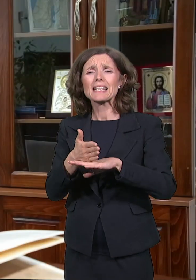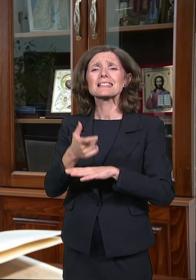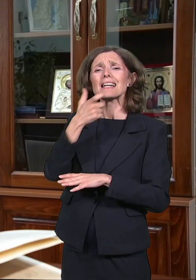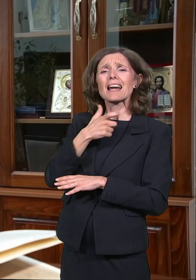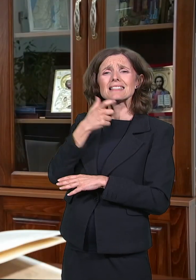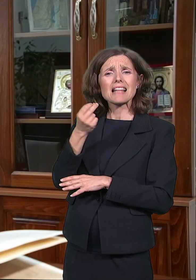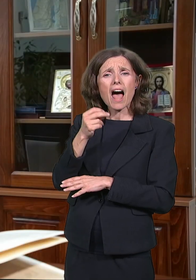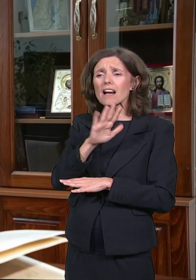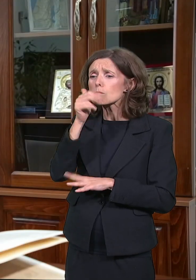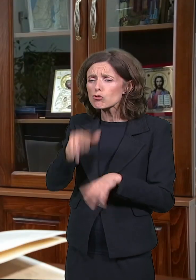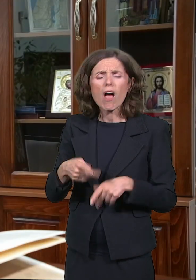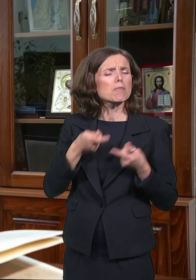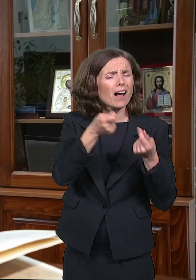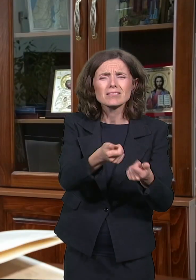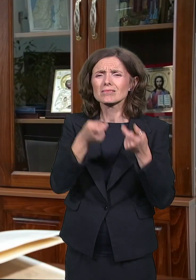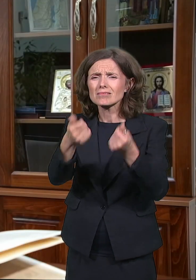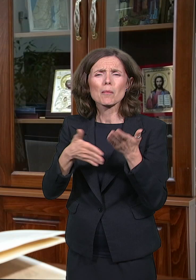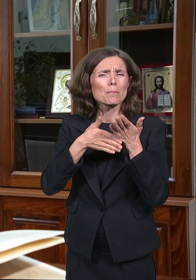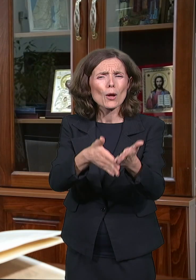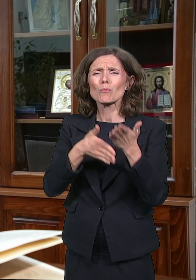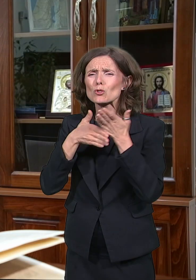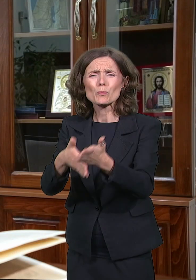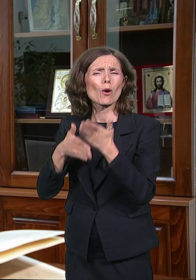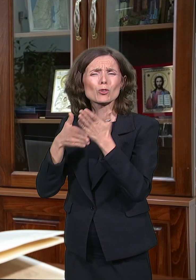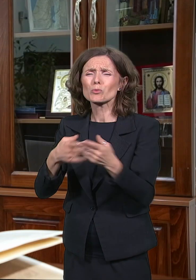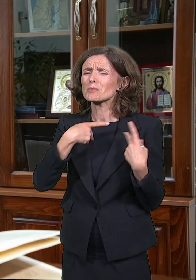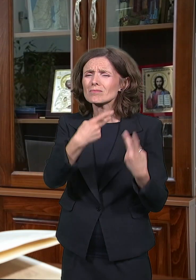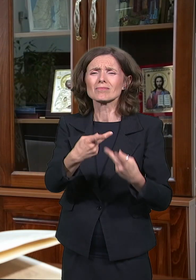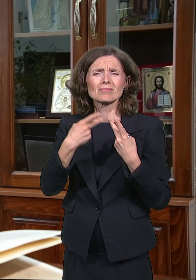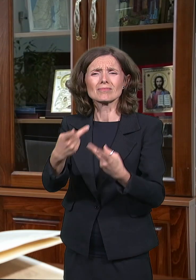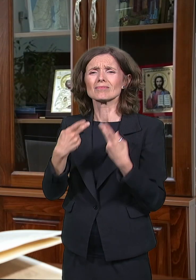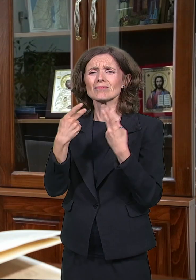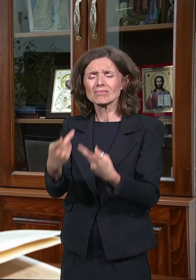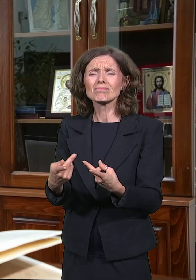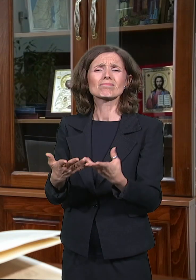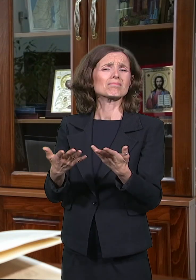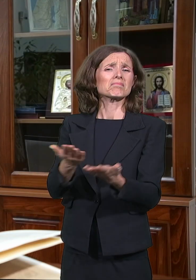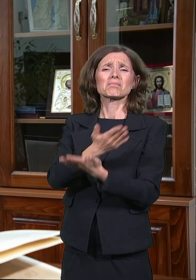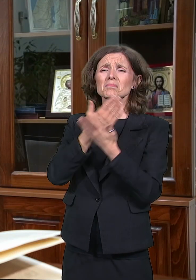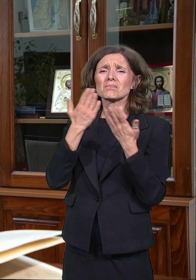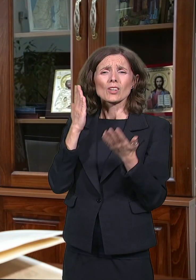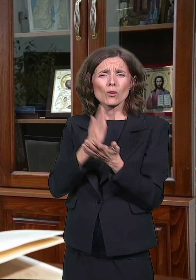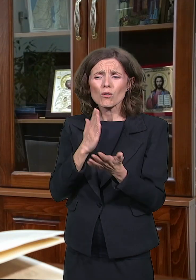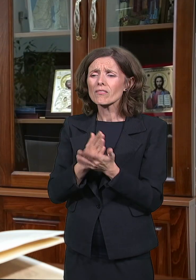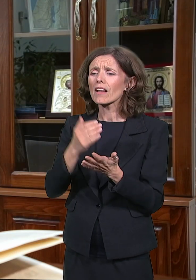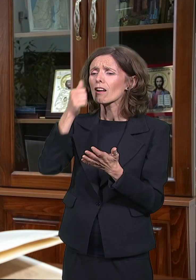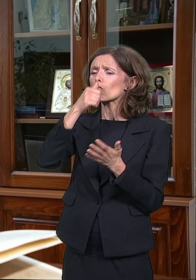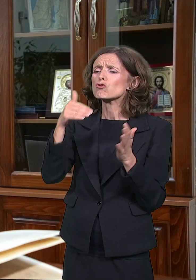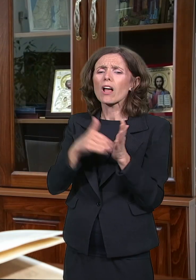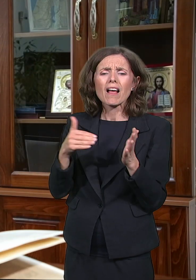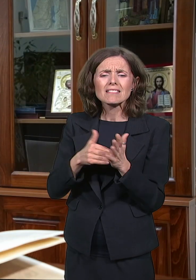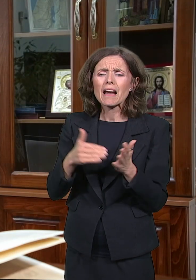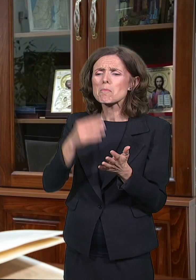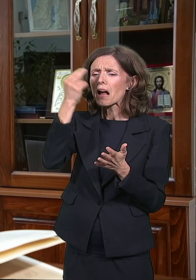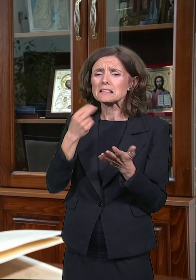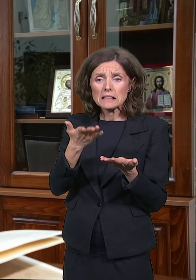On je nesebično slao i crkvene utvari, i